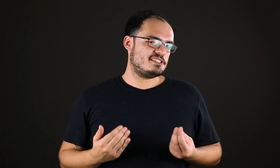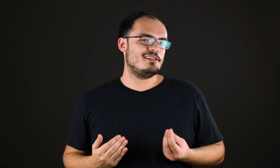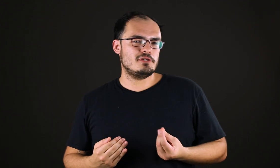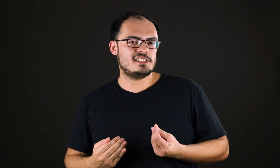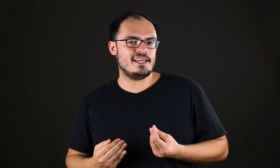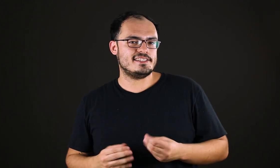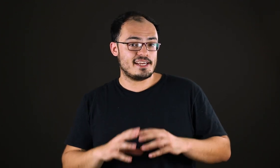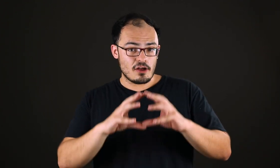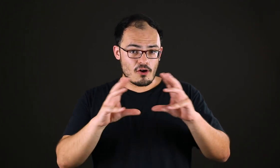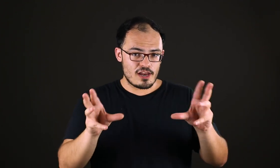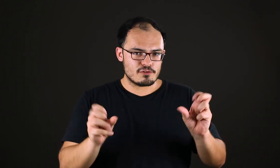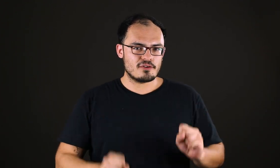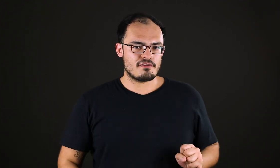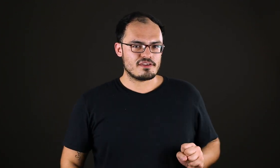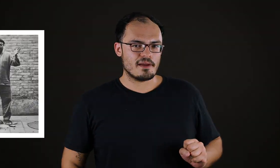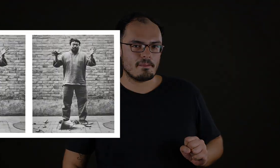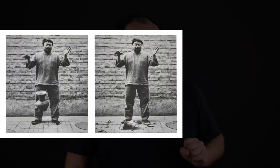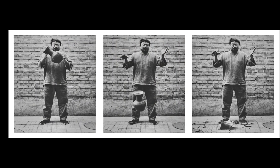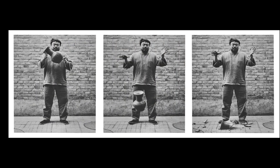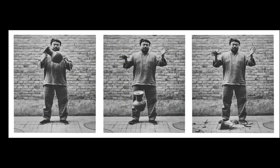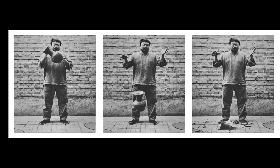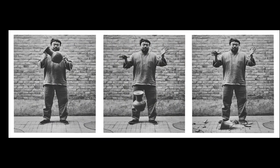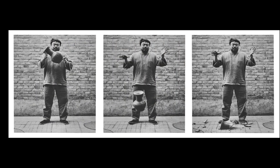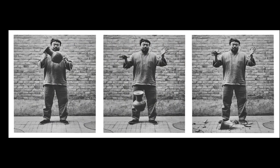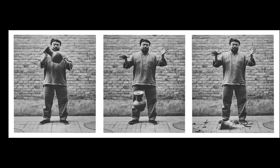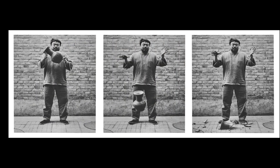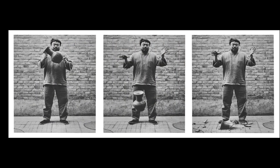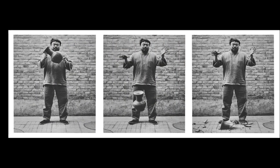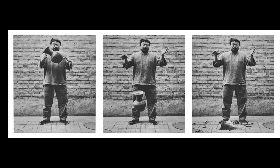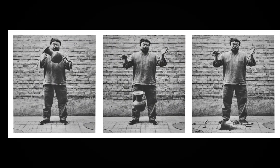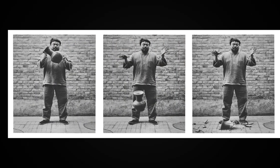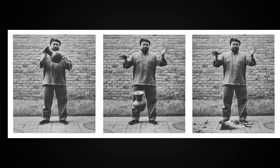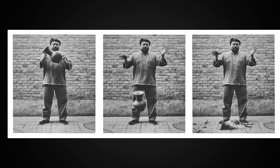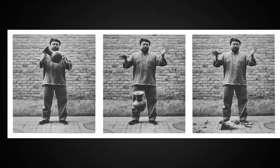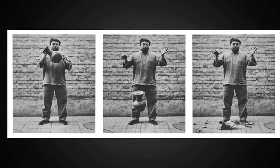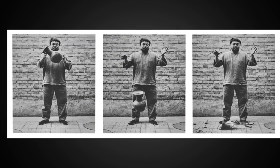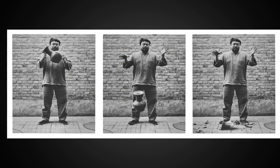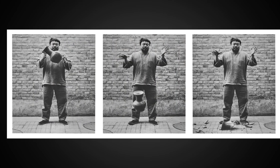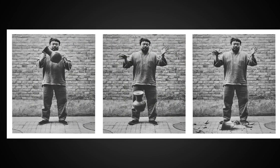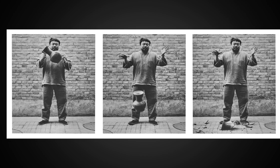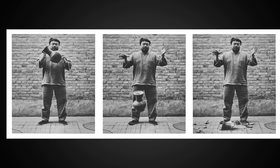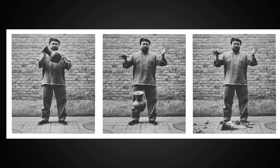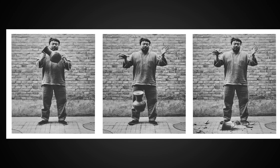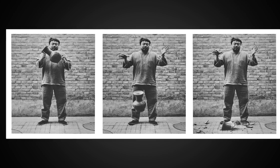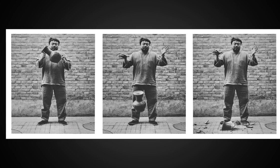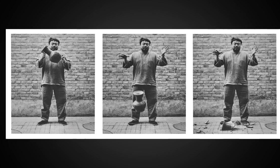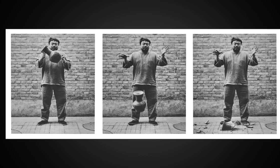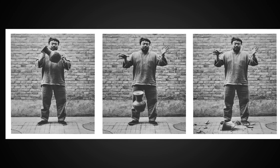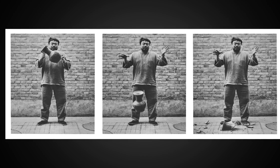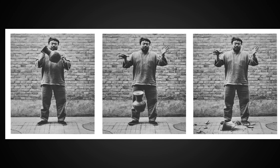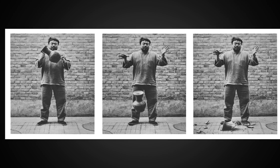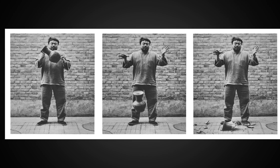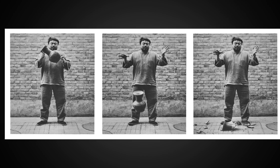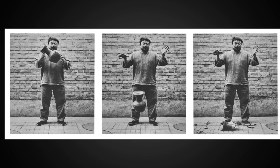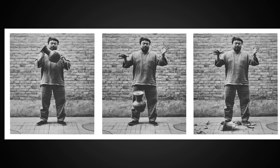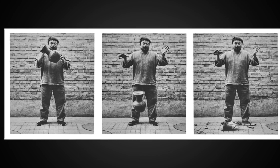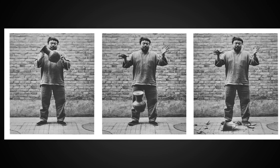ditadura chinesa. Olha a fotografia. Na fotografia, você está vendo ele quebrando uma cerâmica